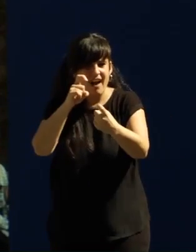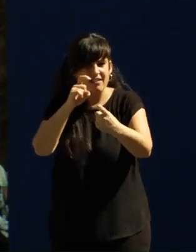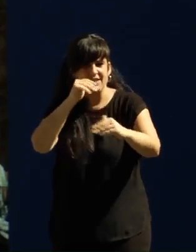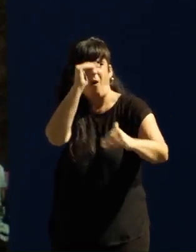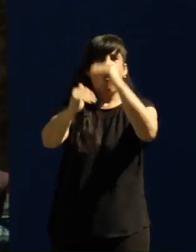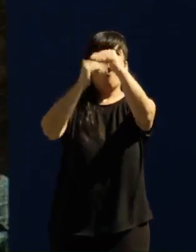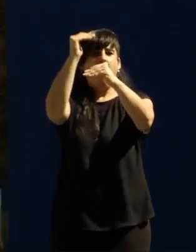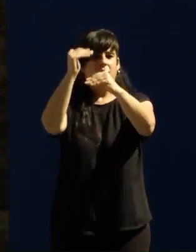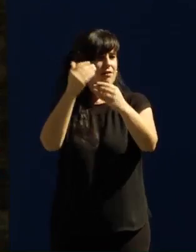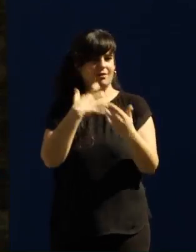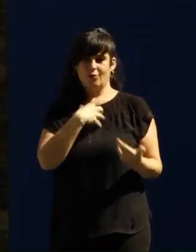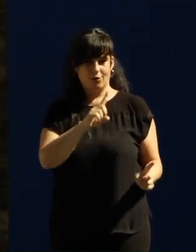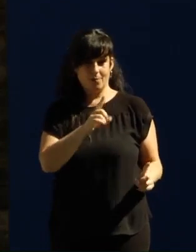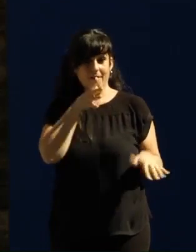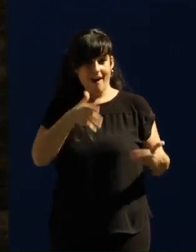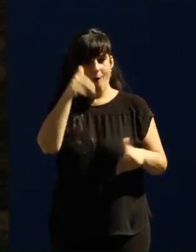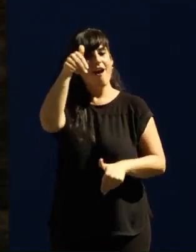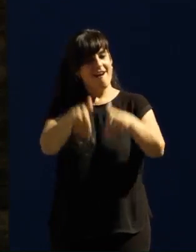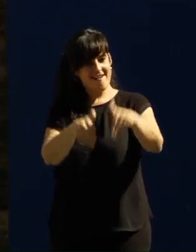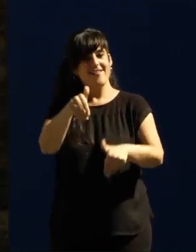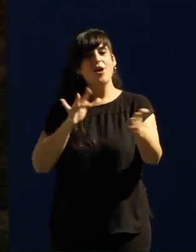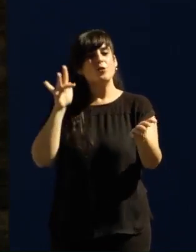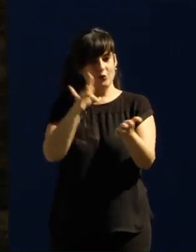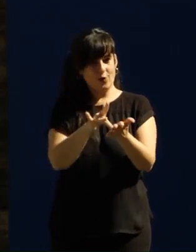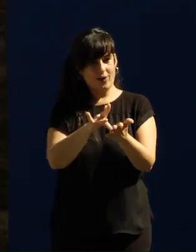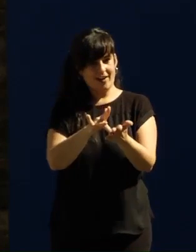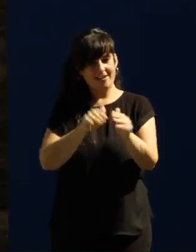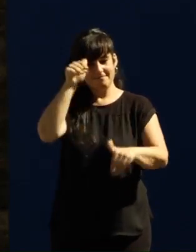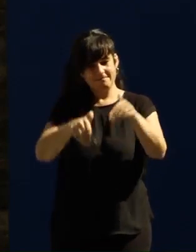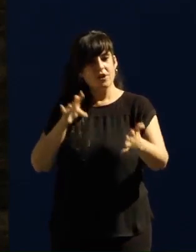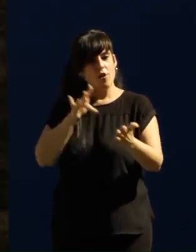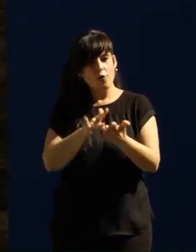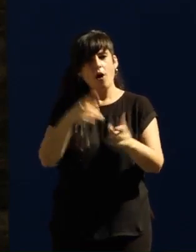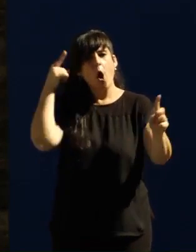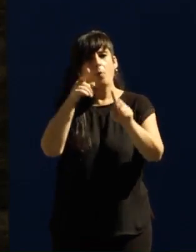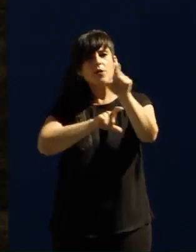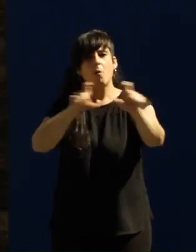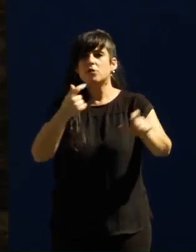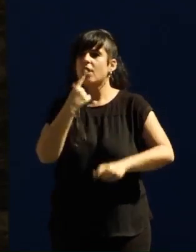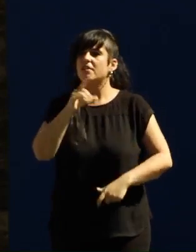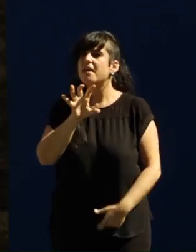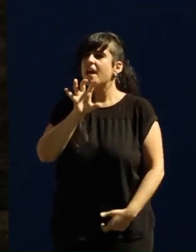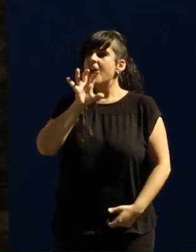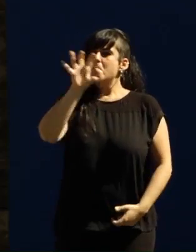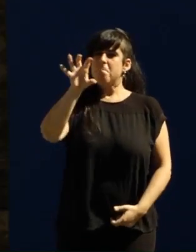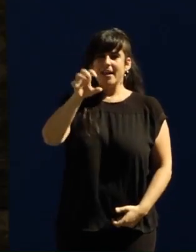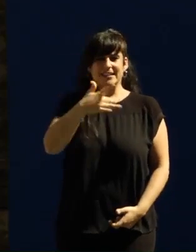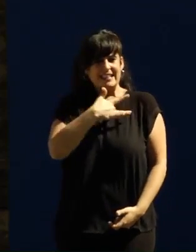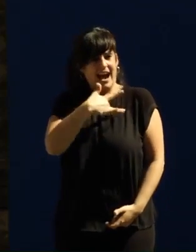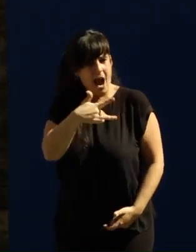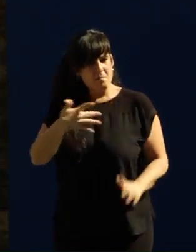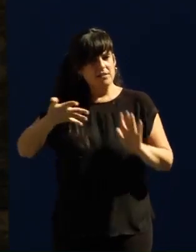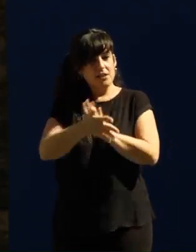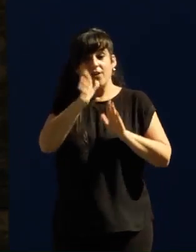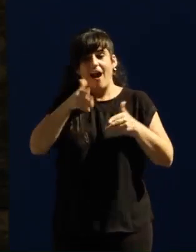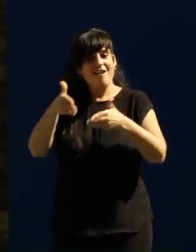toca hacerlo en las urnas, ahora queda una semana para hacerlo en las urnas y para decir que el que quiera un país no contamina sus ríos, que el que quiera un país no